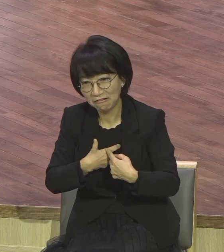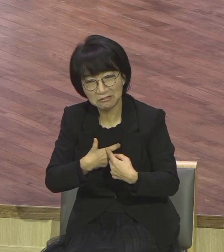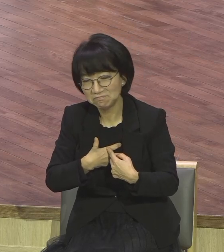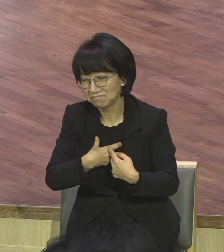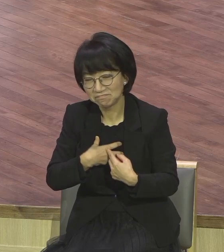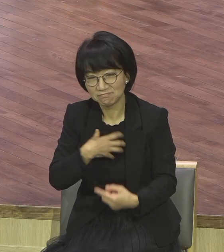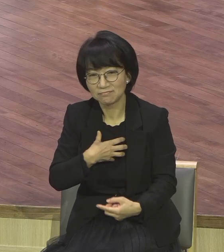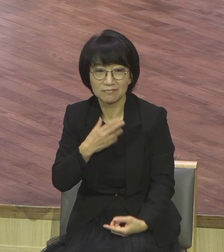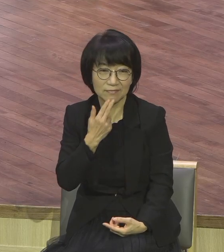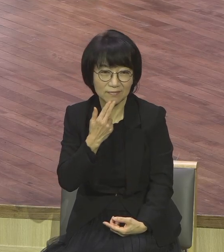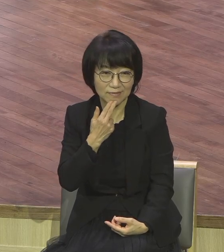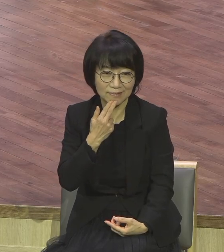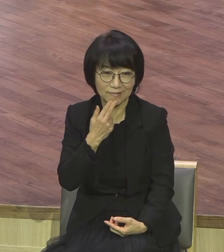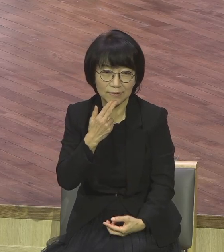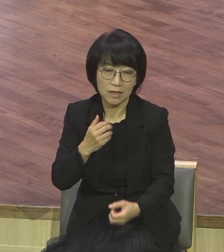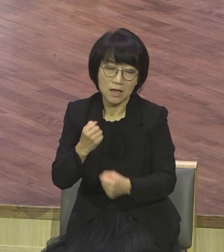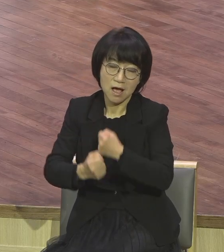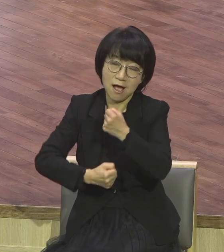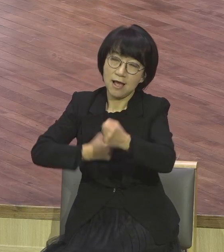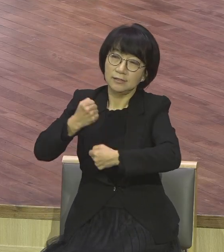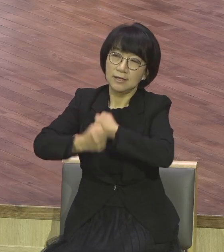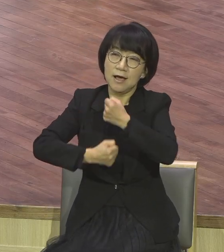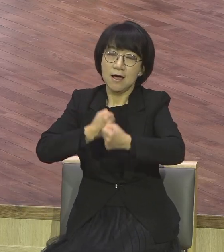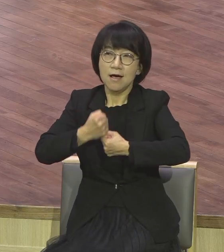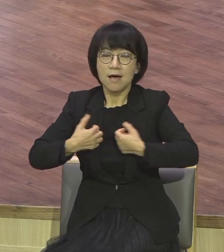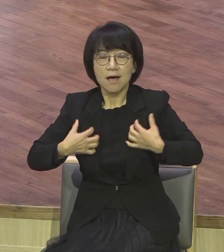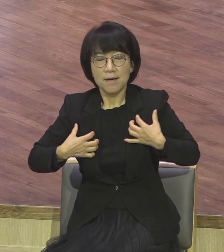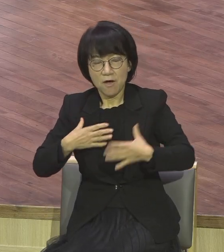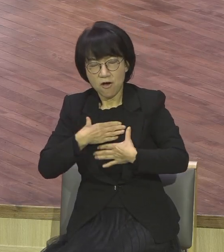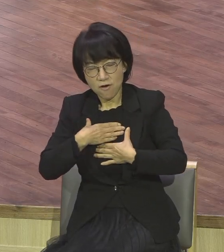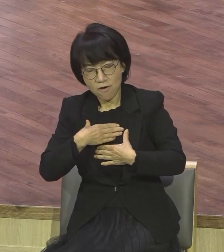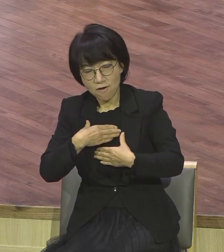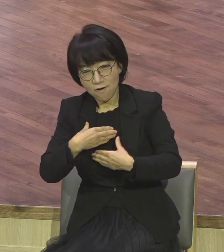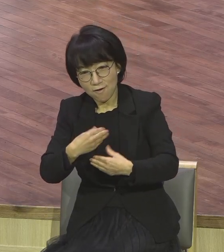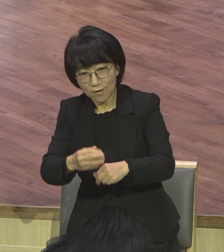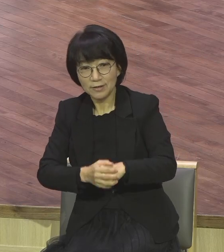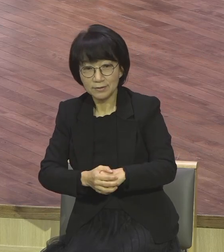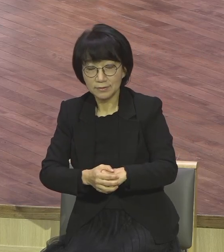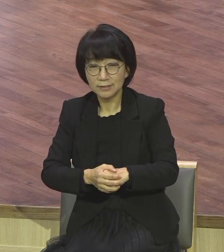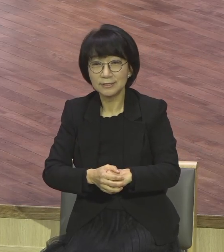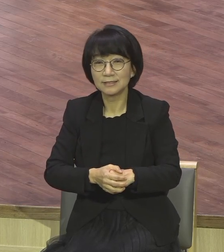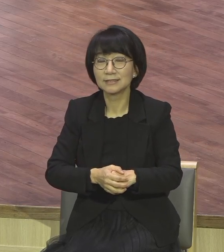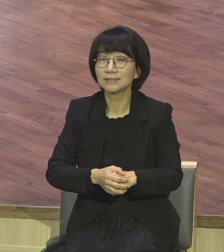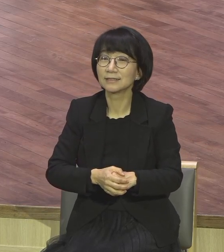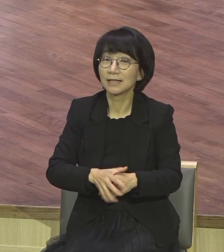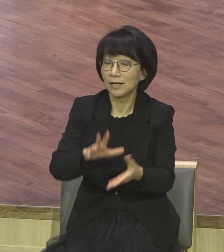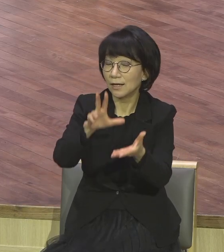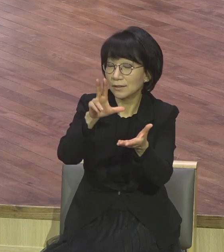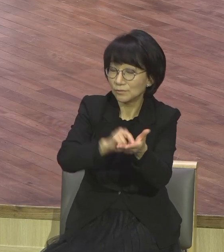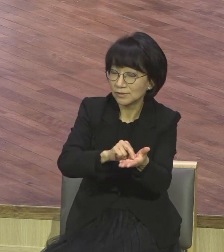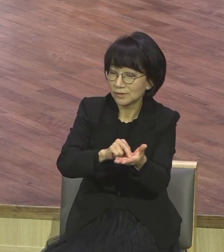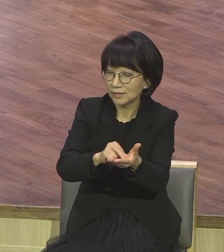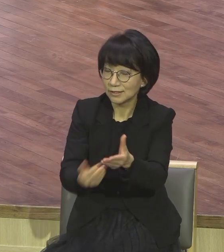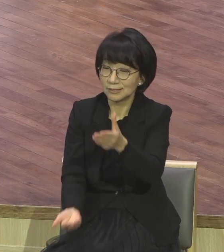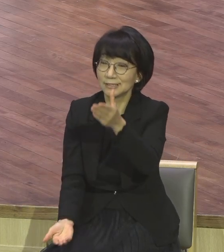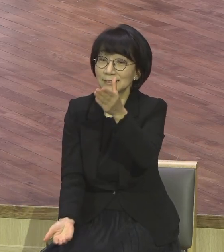완전 자유합니다 완전 자유 모든 문제 모든 사건 그것이 다